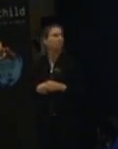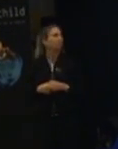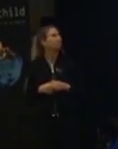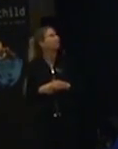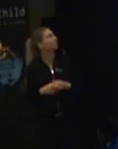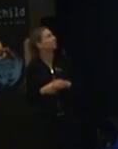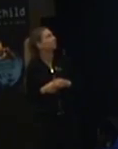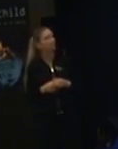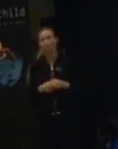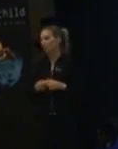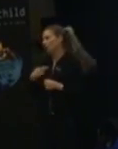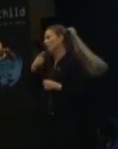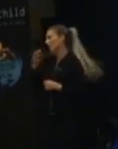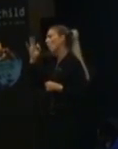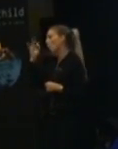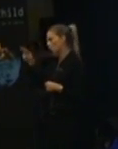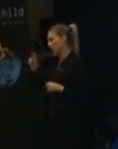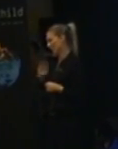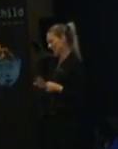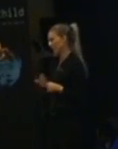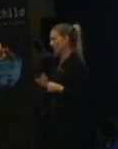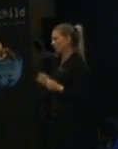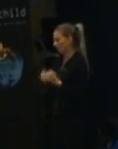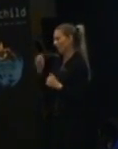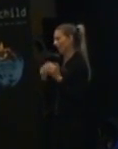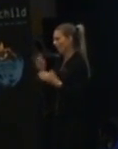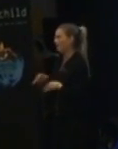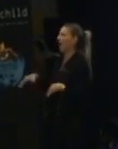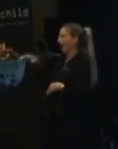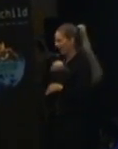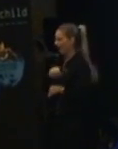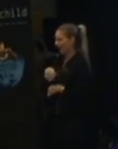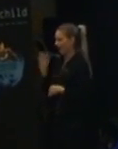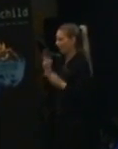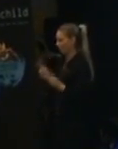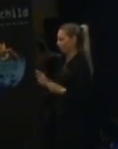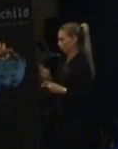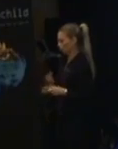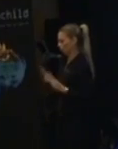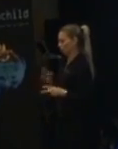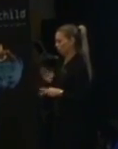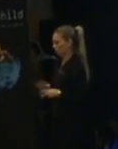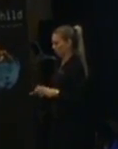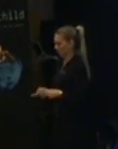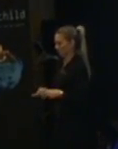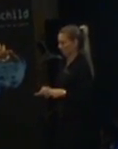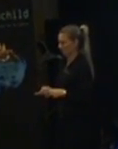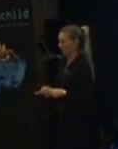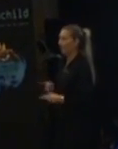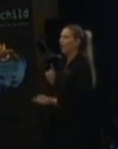Personligheterna. Tänk när jag ser hon idag. Så är det ju alla som är som Hermoine. Det mötandet.